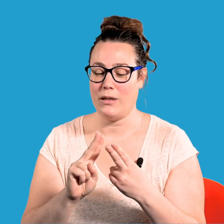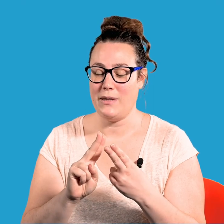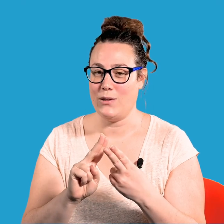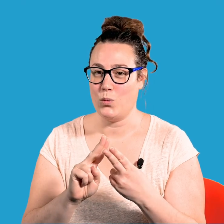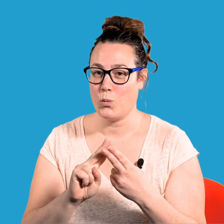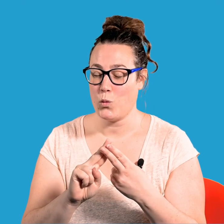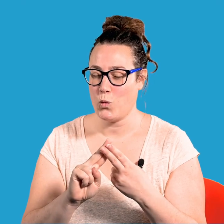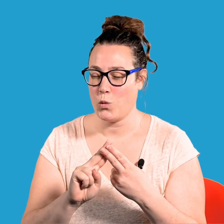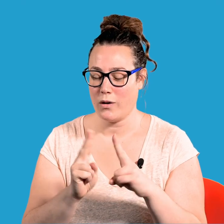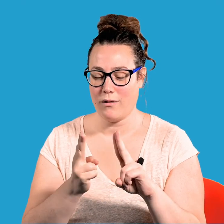des bisous !